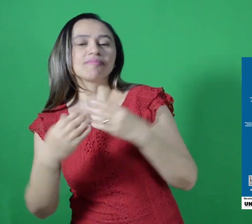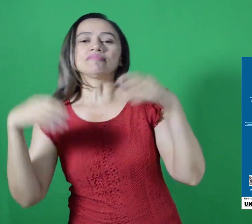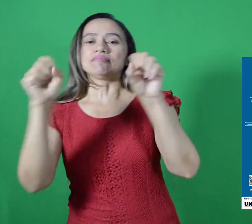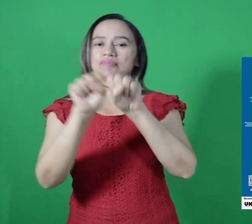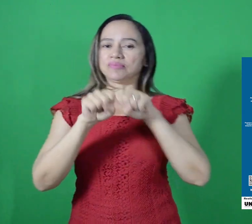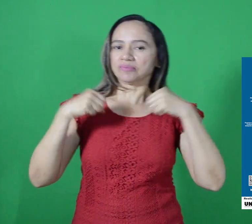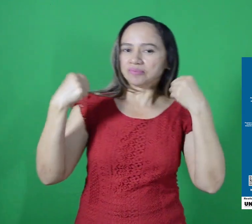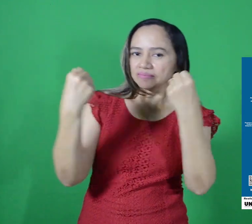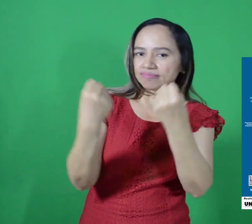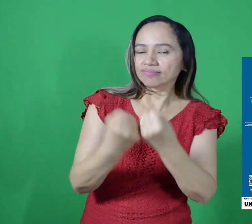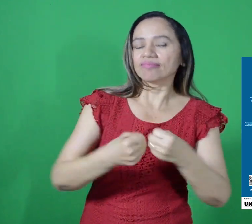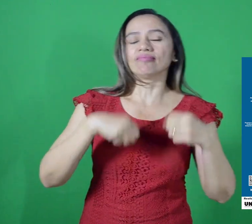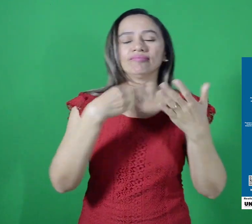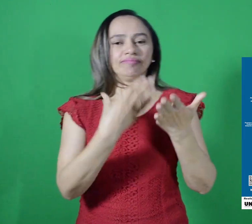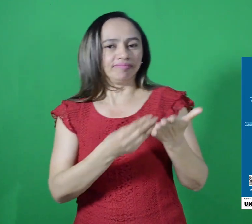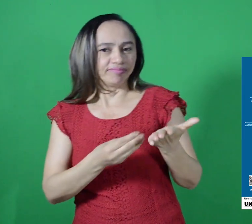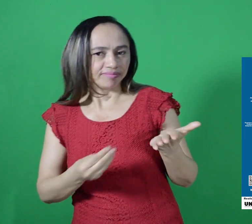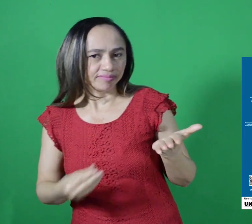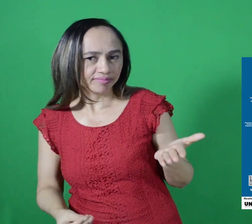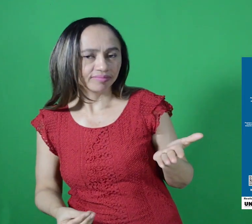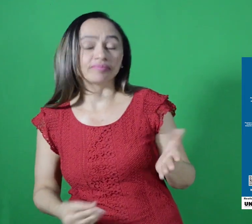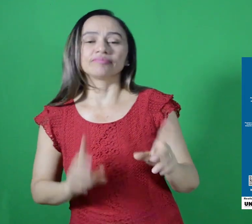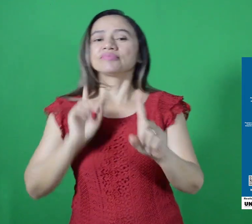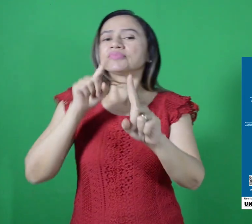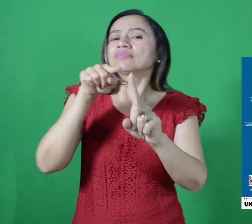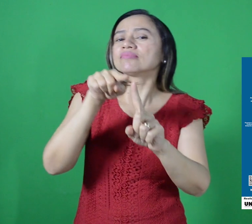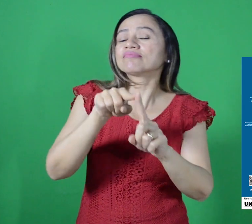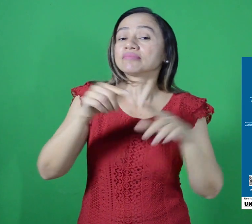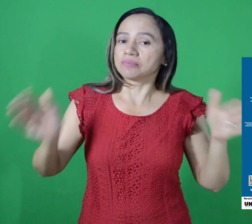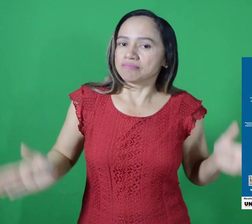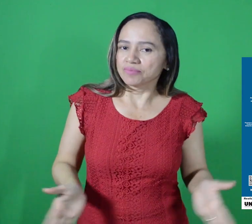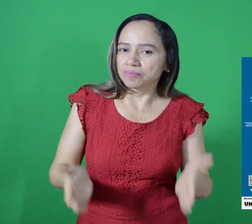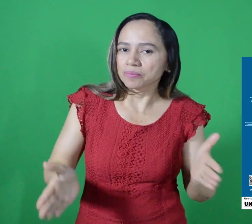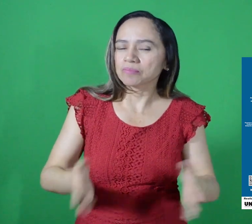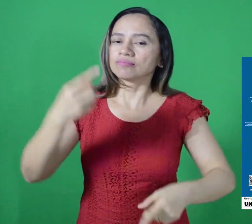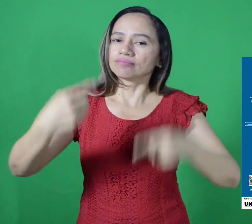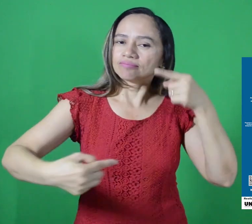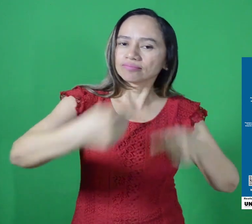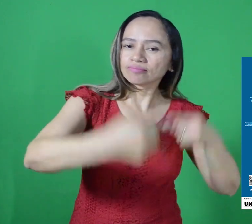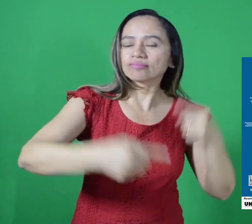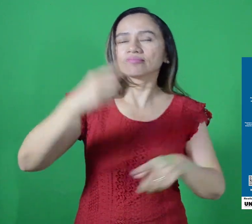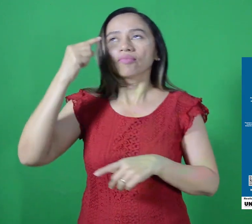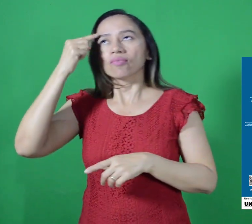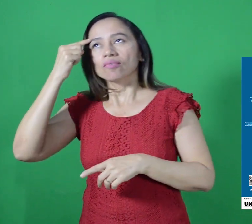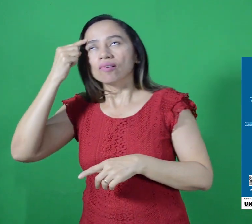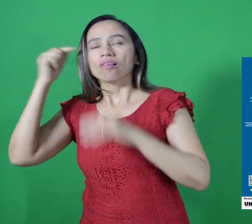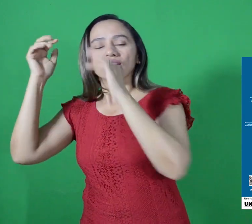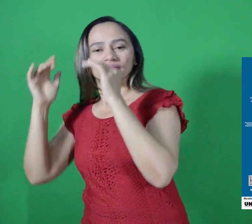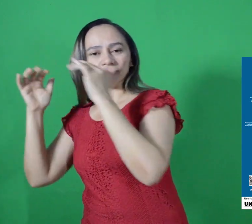setembro, a comunidade surda brasileira se mobiliza para a realização de passeatas,